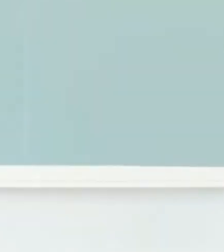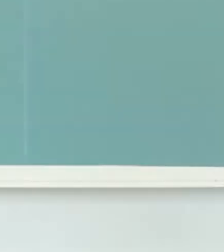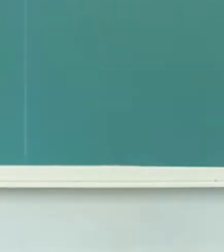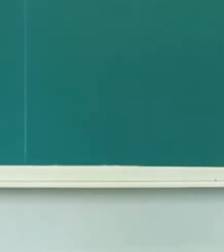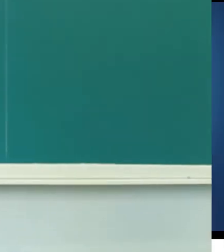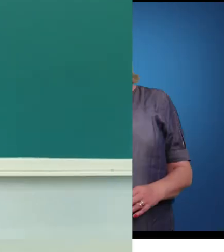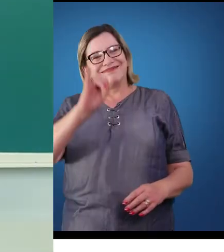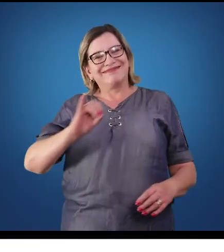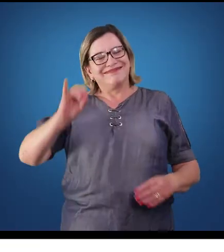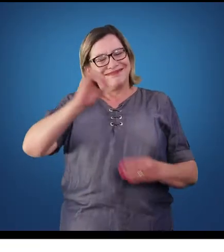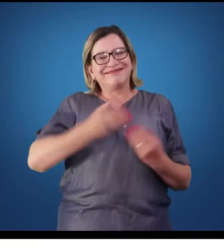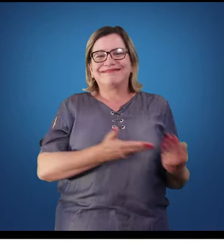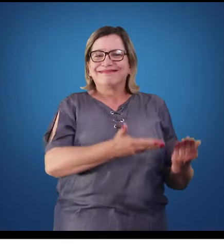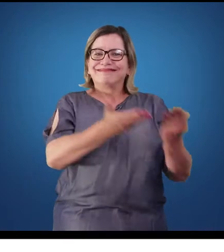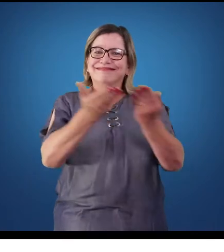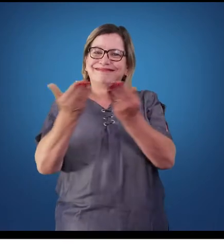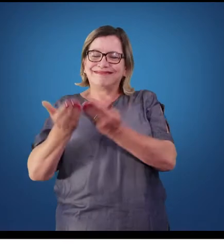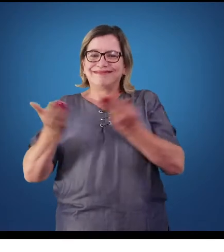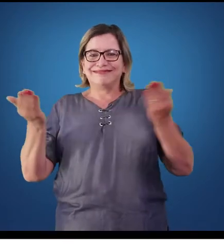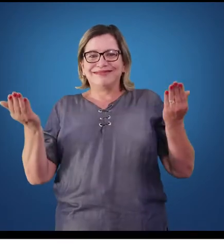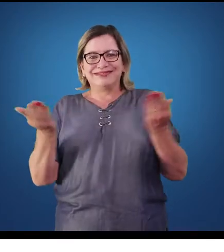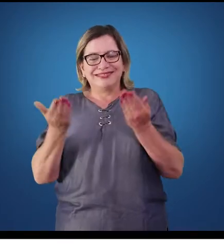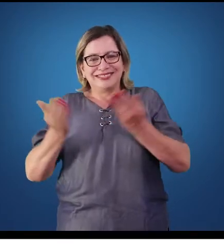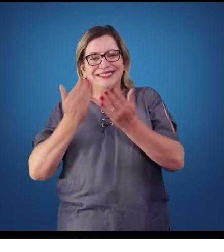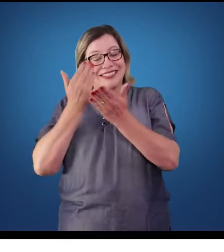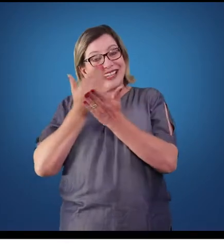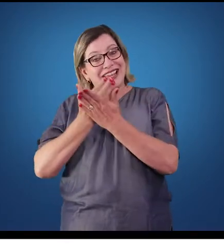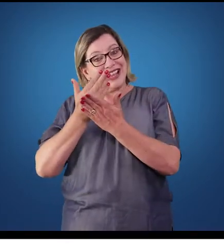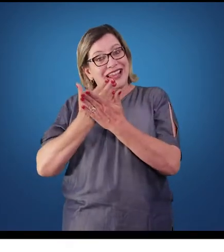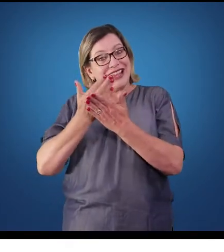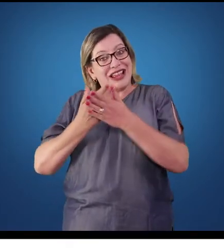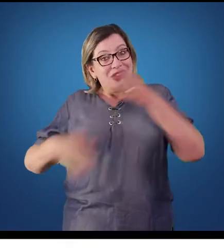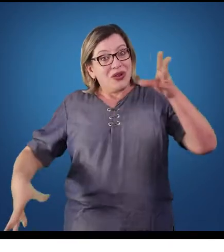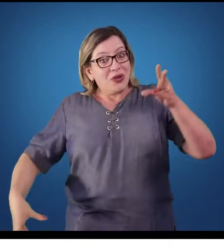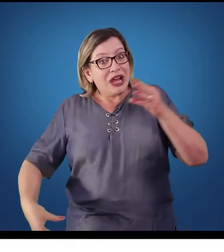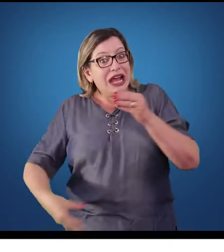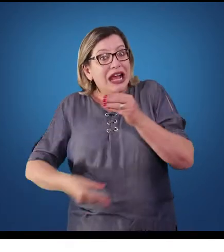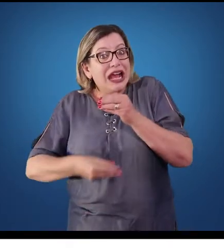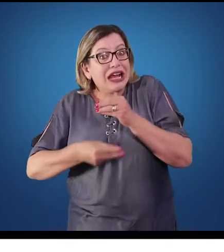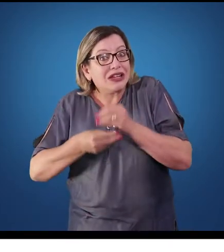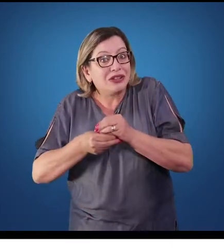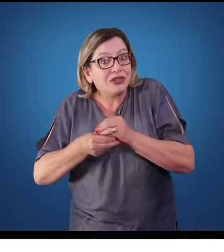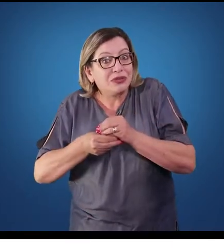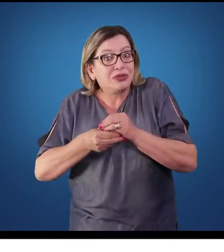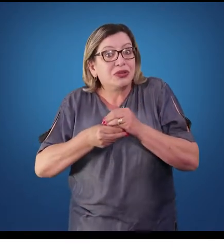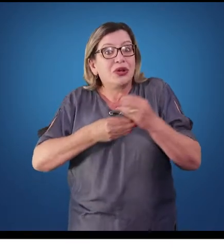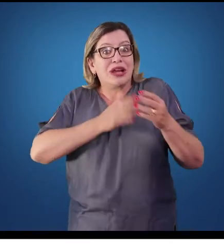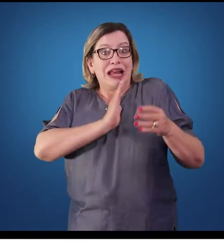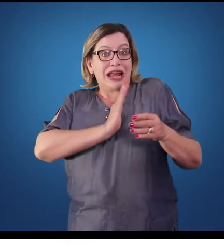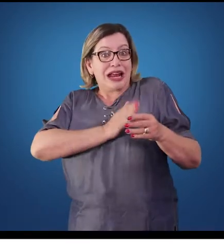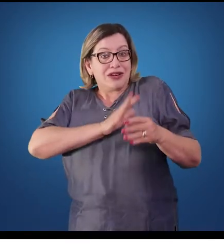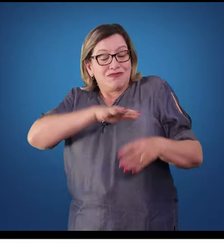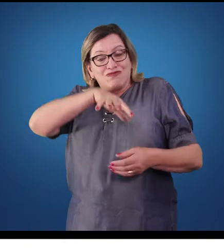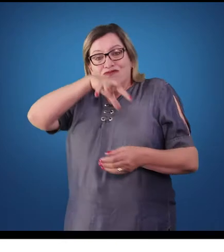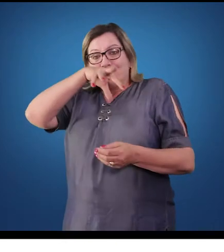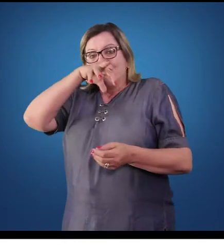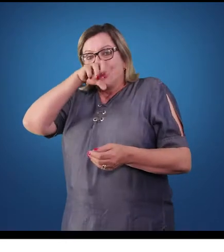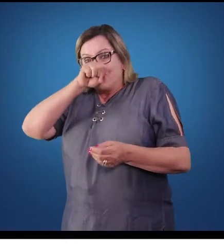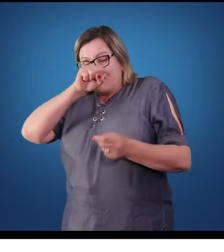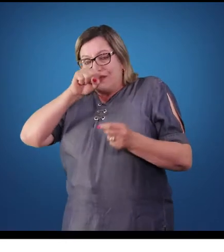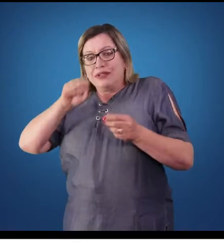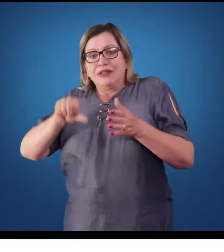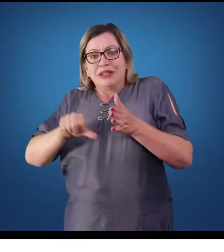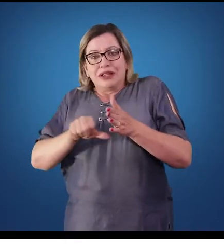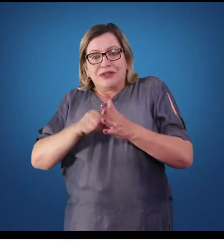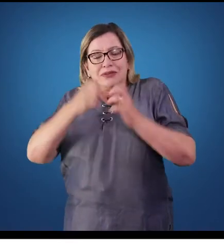Olá a todos, hoje veremos um resumo do sistema cardiorrespiratório, começaremos